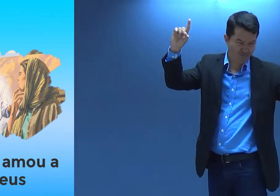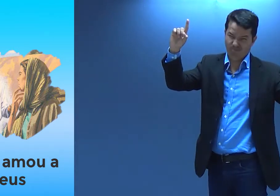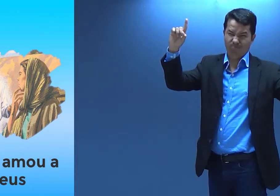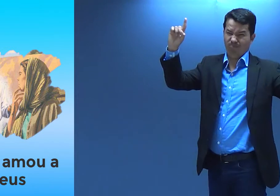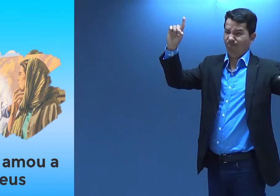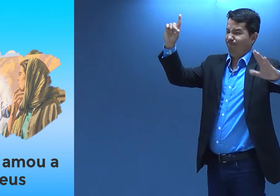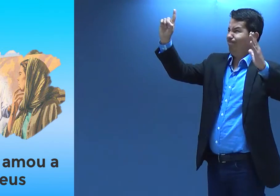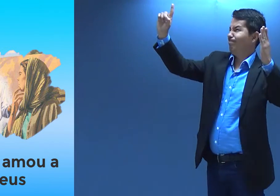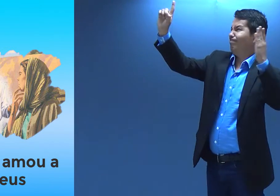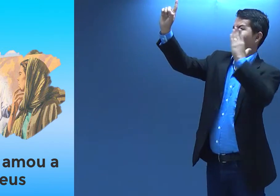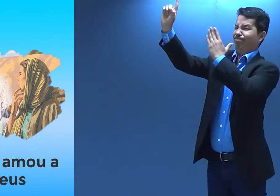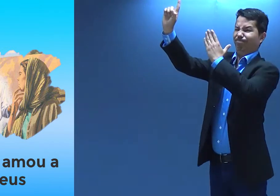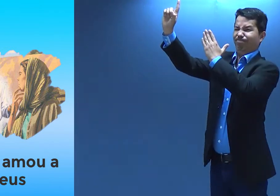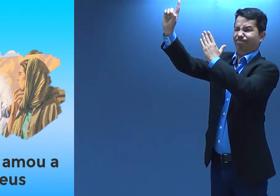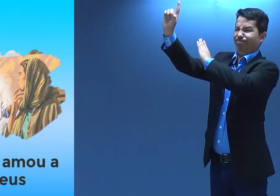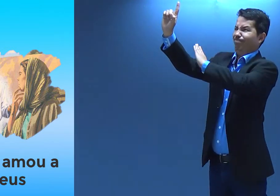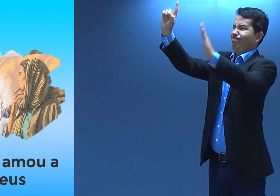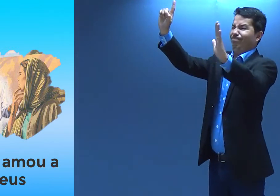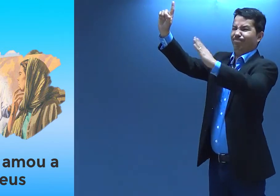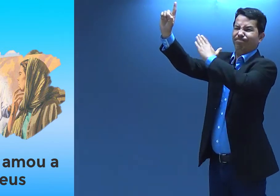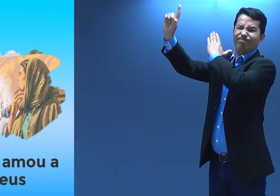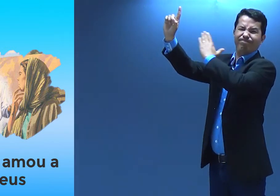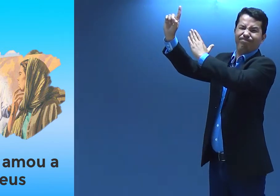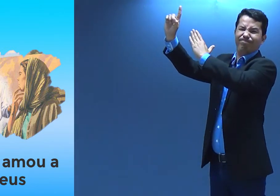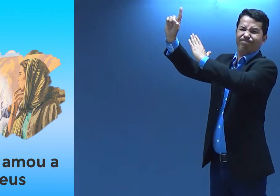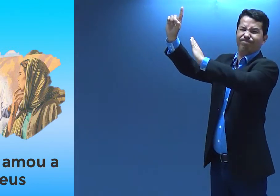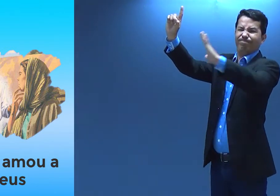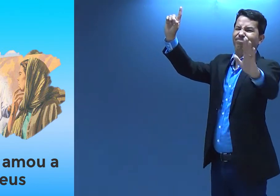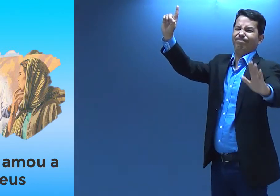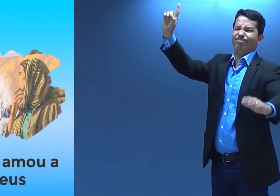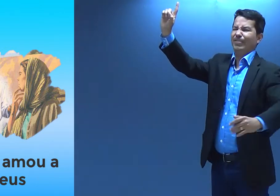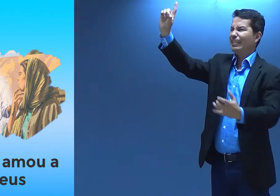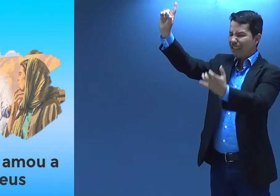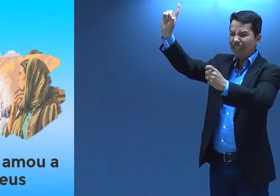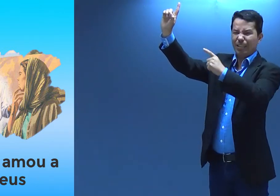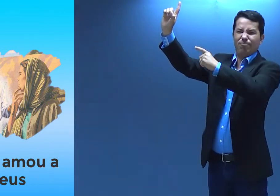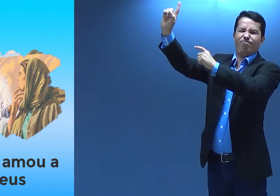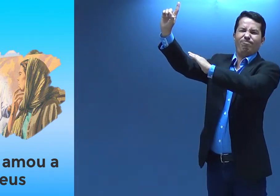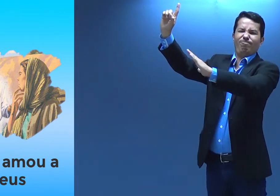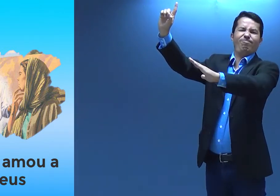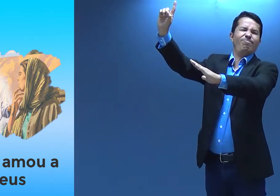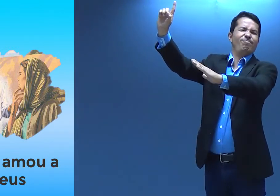Essas coisas aqui do mundo não me interessam. Eu quero apenas Deus. Eu quero.